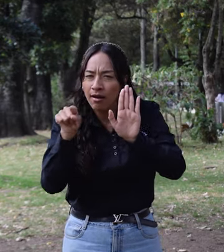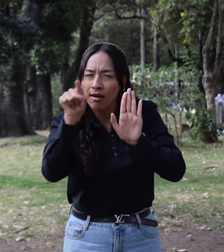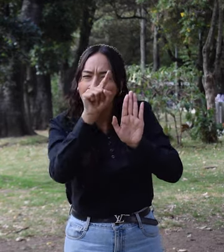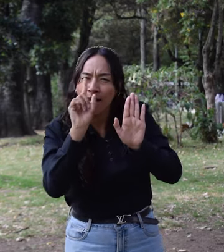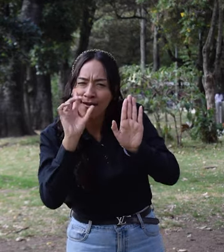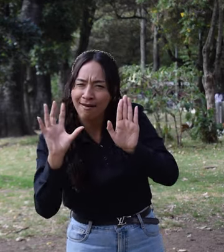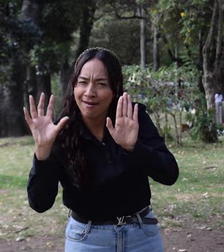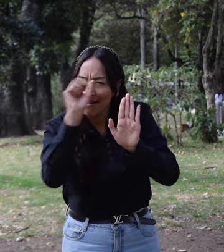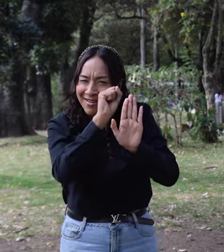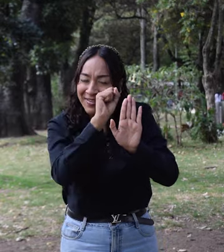visitando.